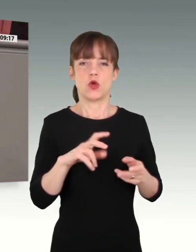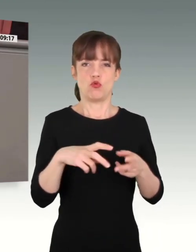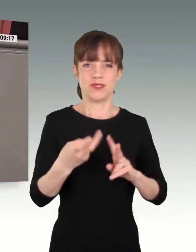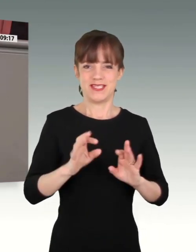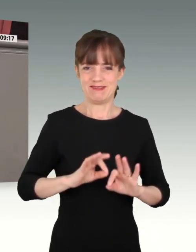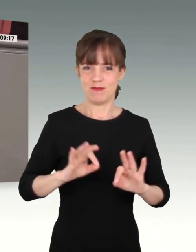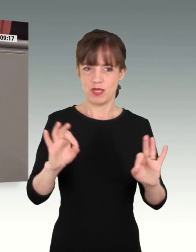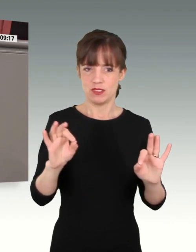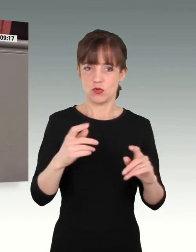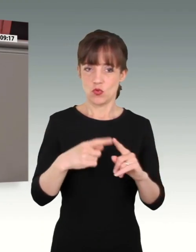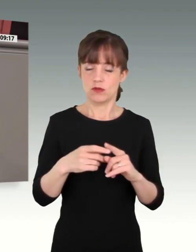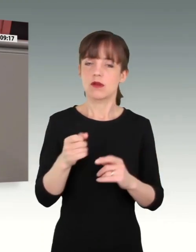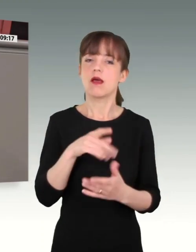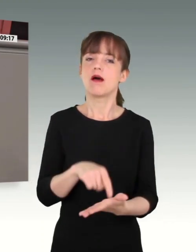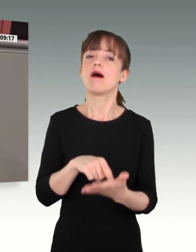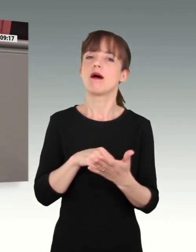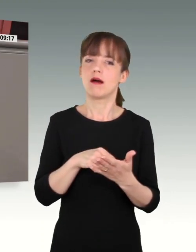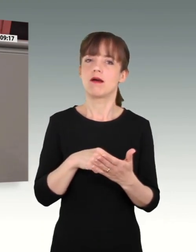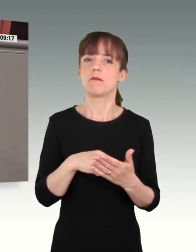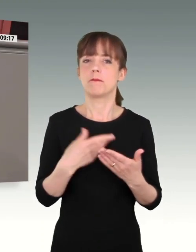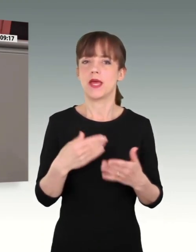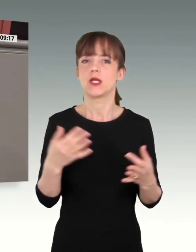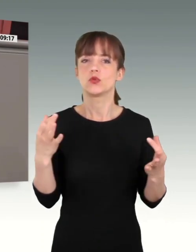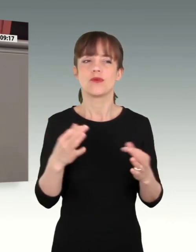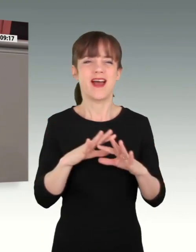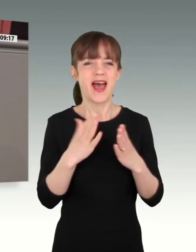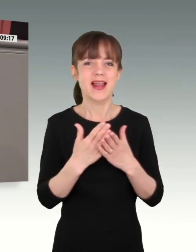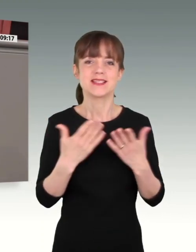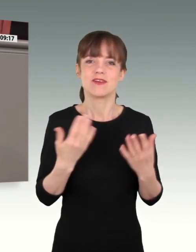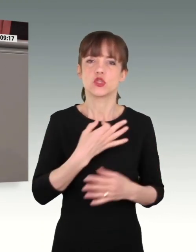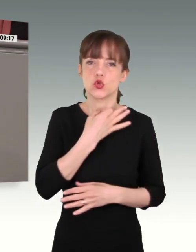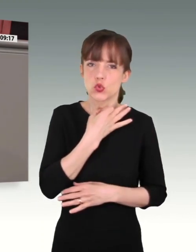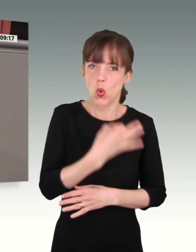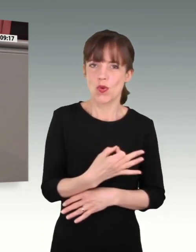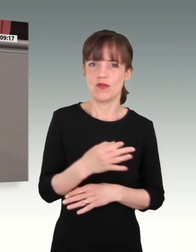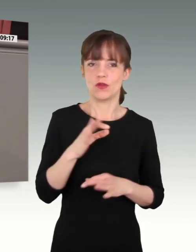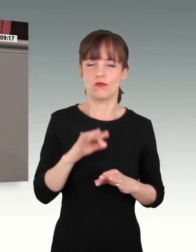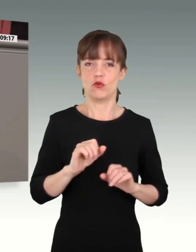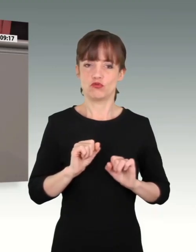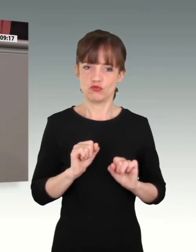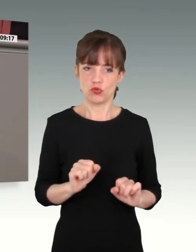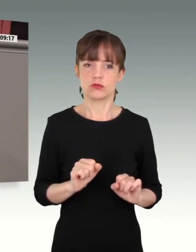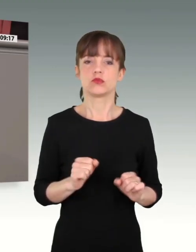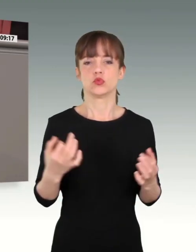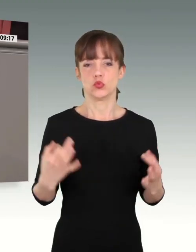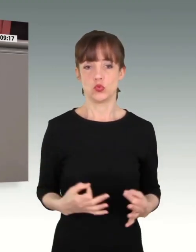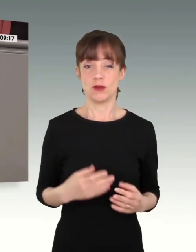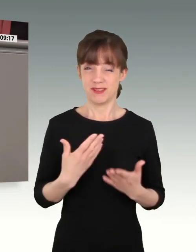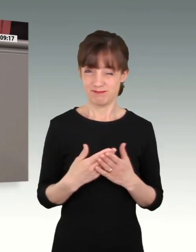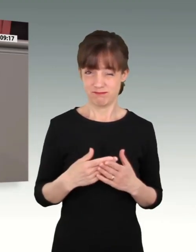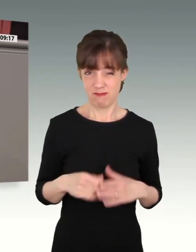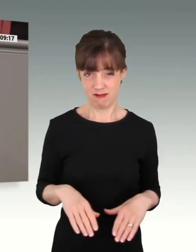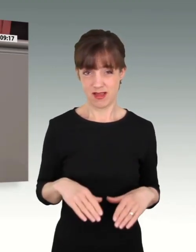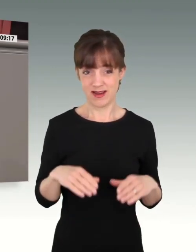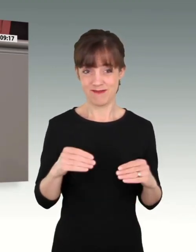bestmöglichsten Schutz und die bestmögliche Ausrüstung unserer Parlamentsarmee nötig ist. Das ist aber erst der Anfang. Die